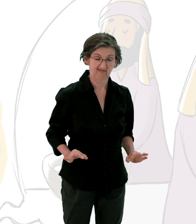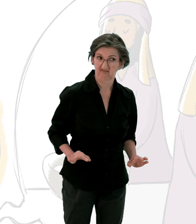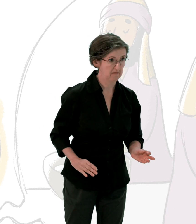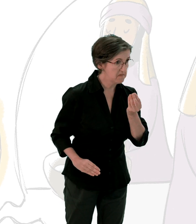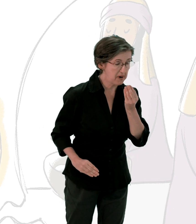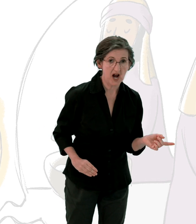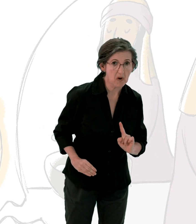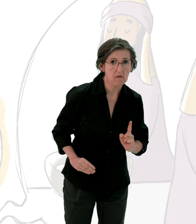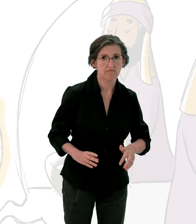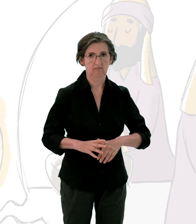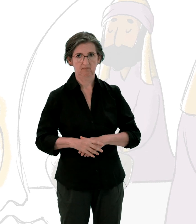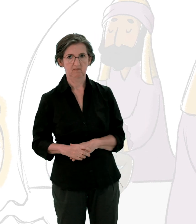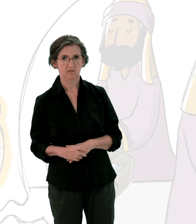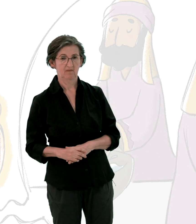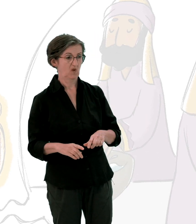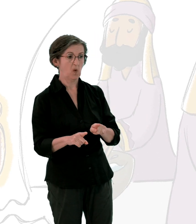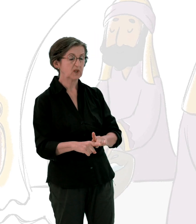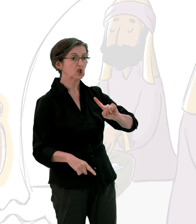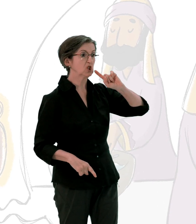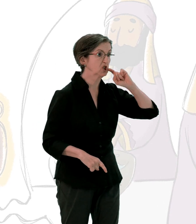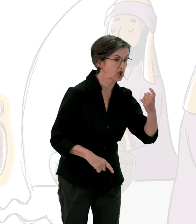Ils se conduisent n'importe comment Ils sont jaloux